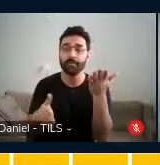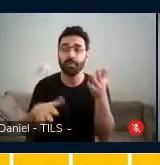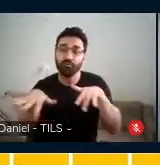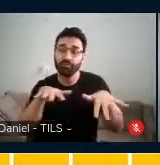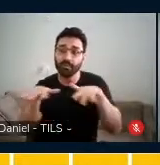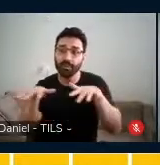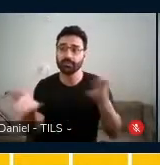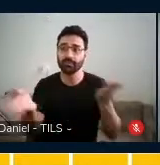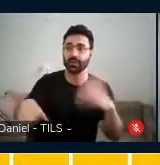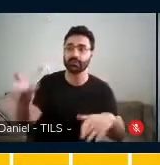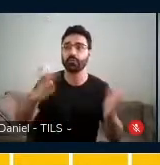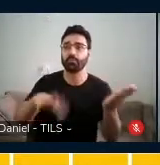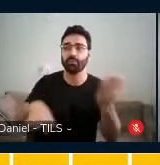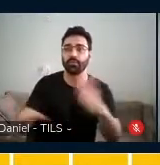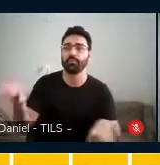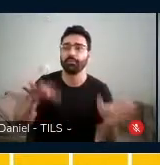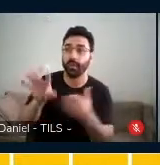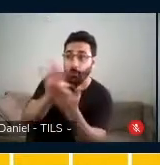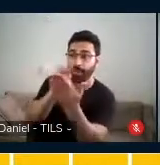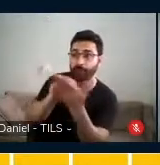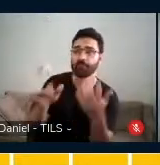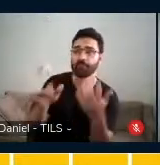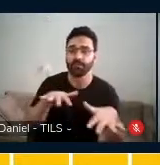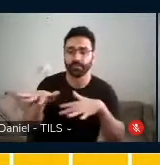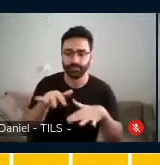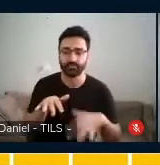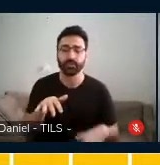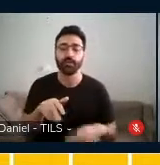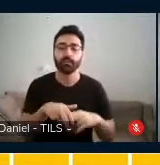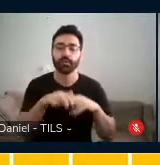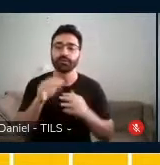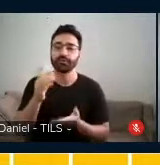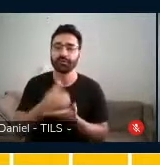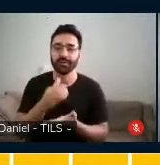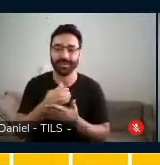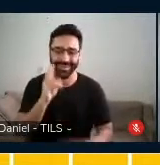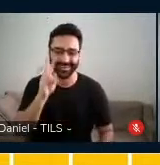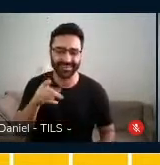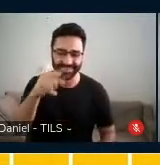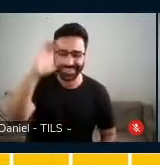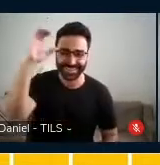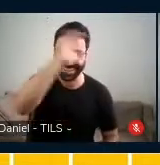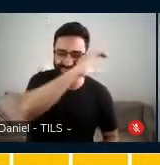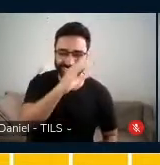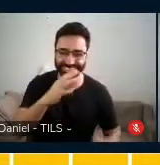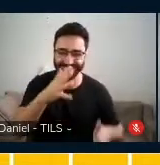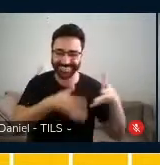naquela tarefa. O coxong, eu vi a Carol sinalizando aí o sinal,